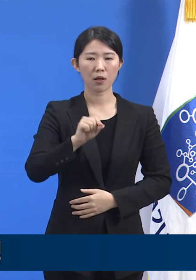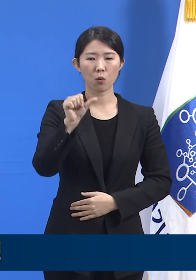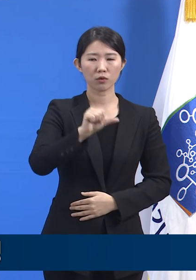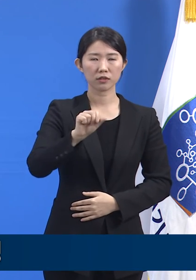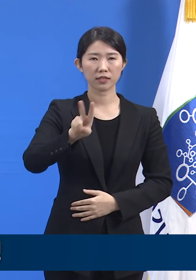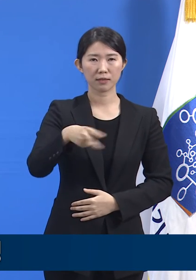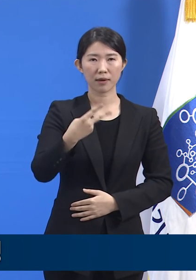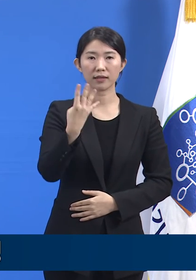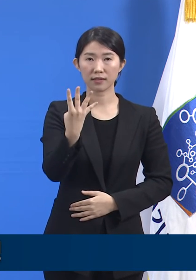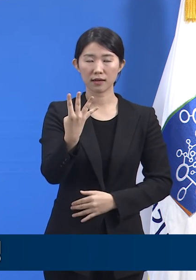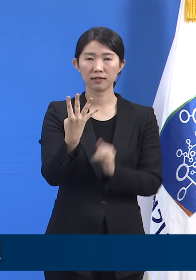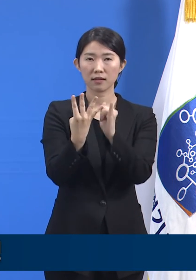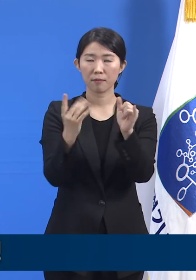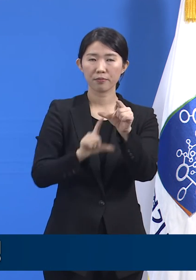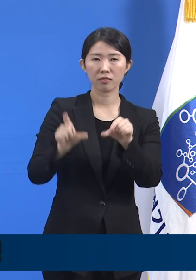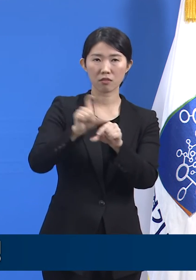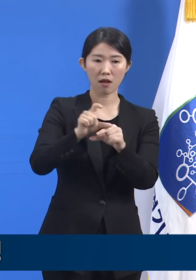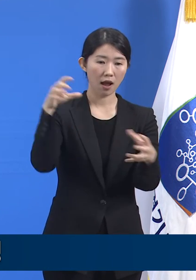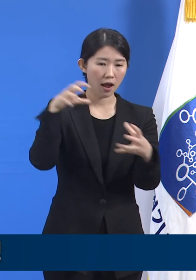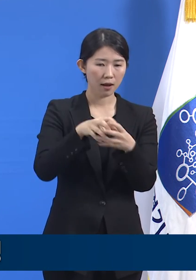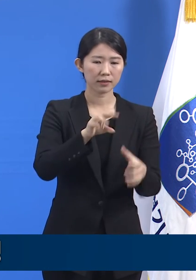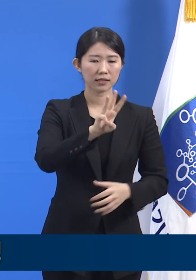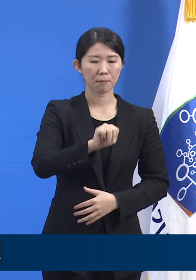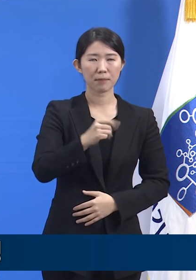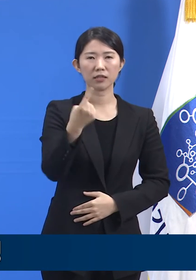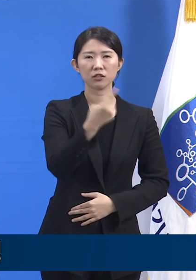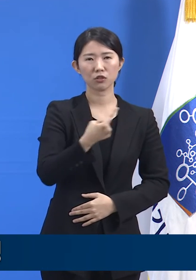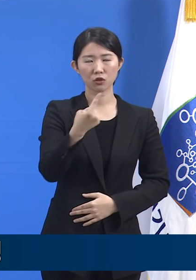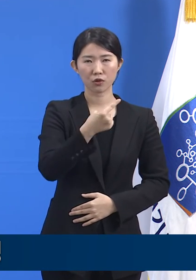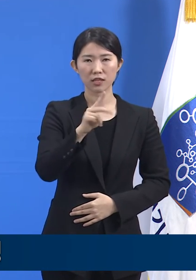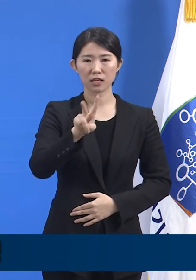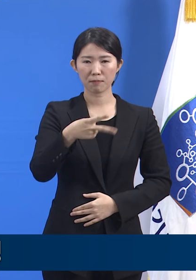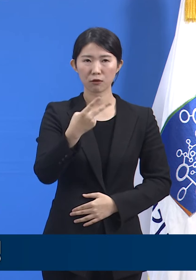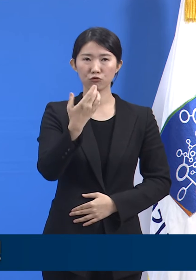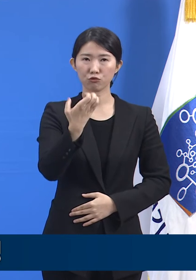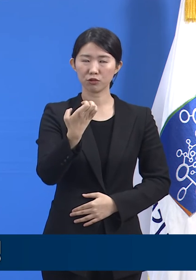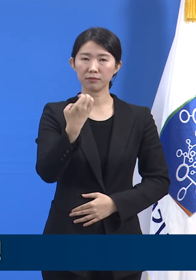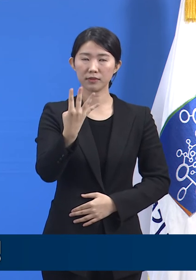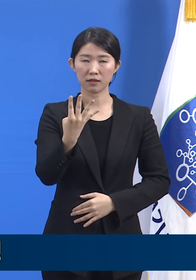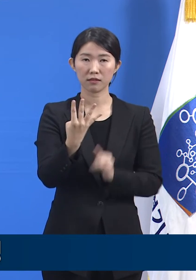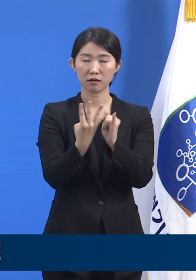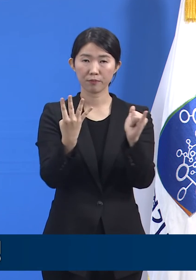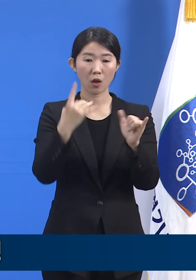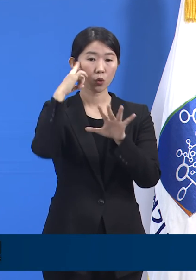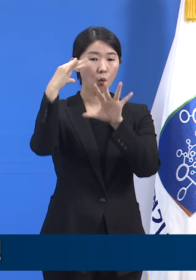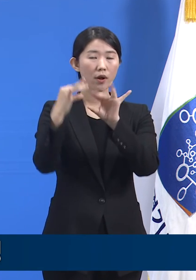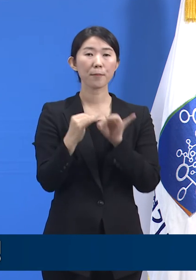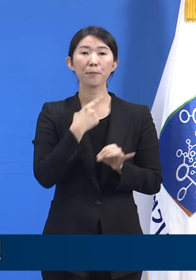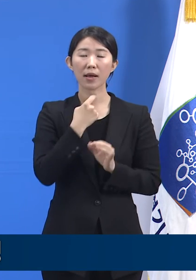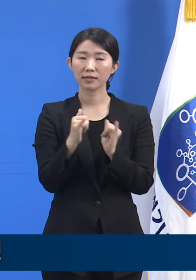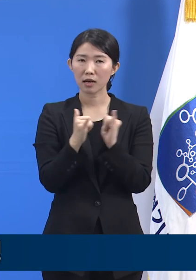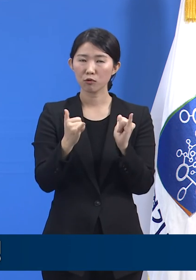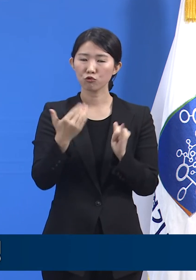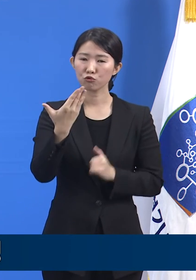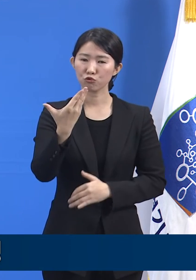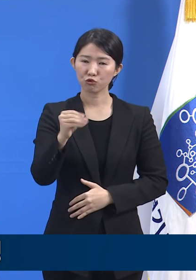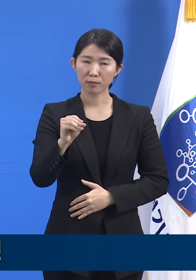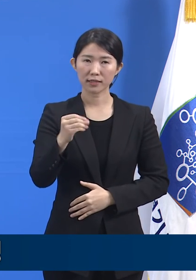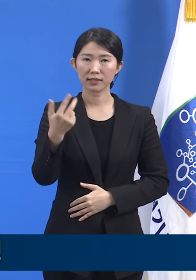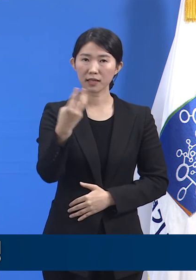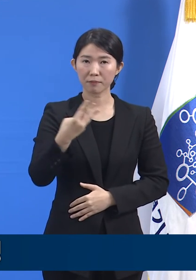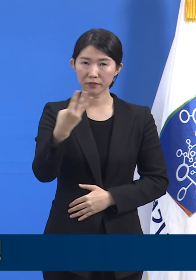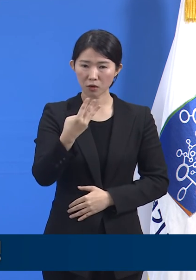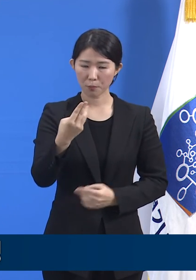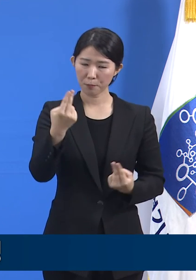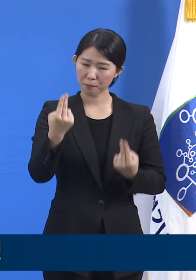증가한 총 3만 1,593명으로 접종 동의자 9만 3,010명 대비 34